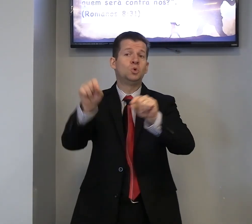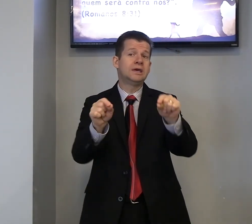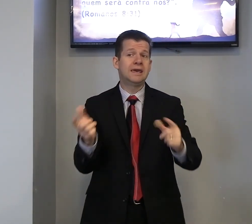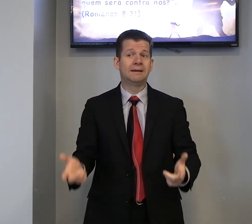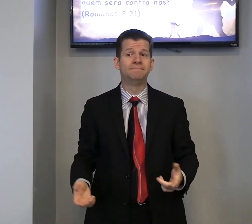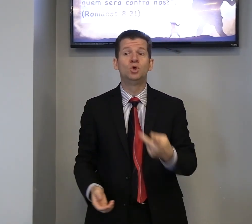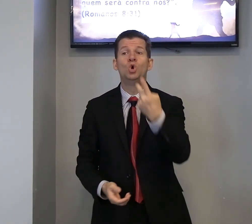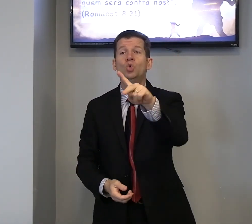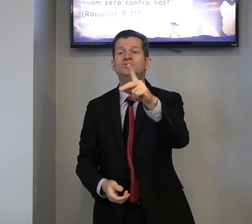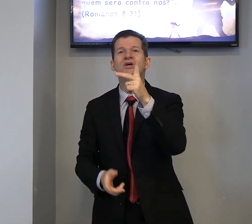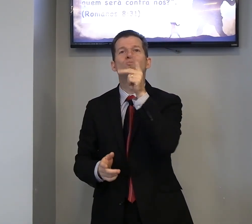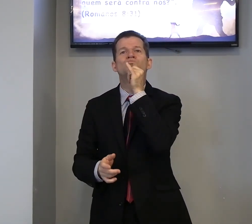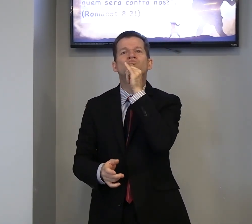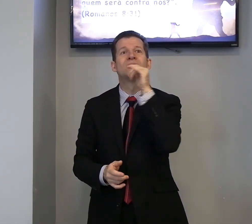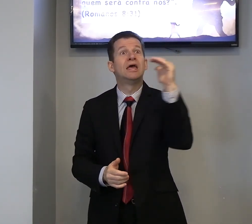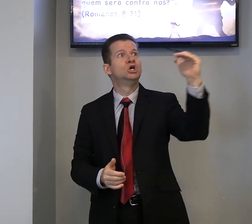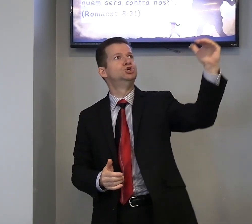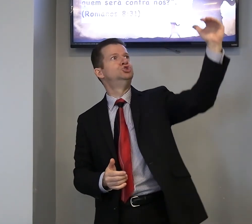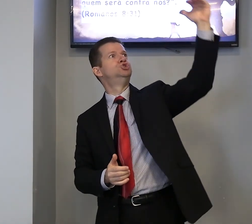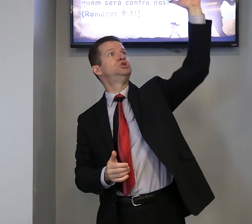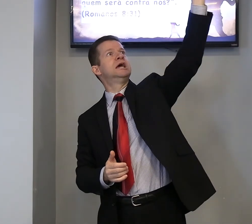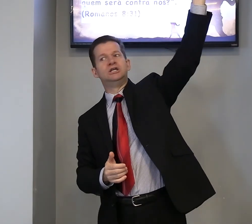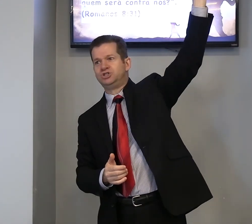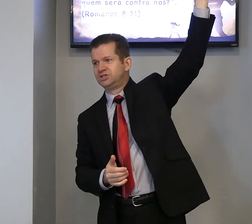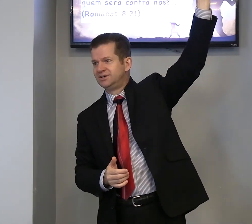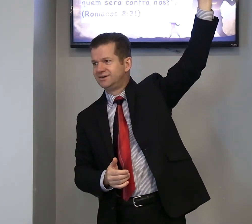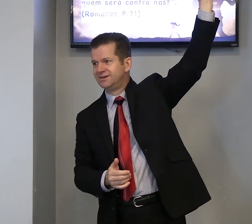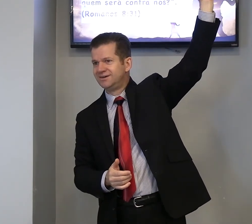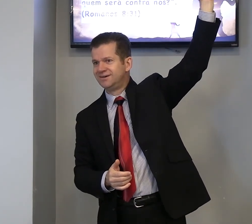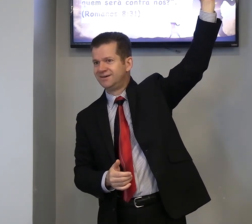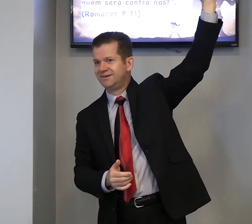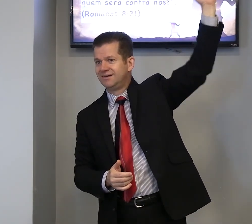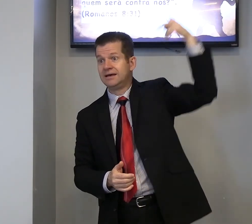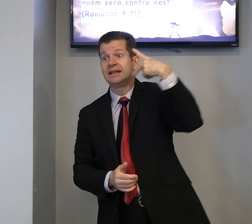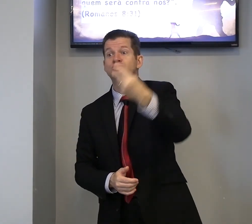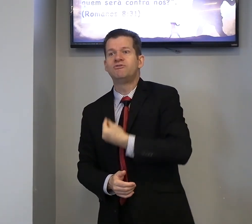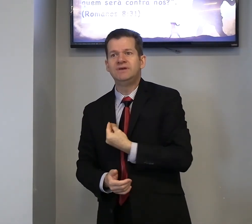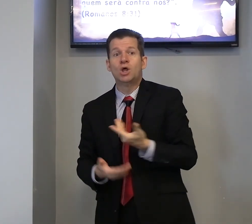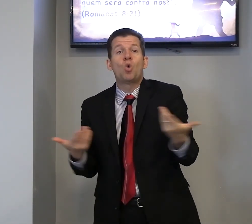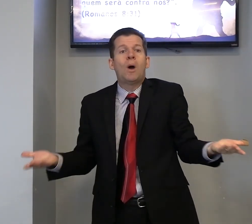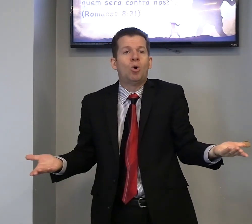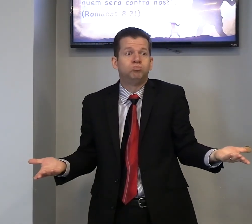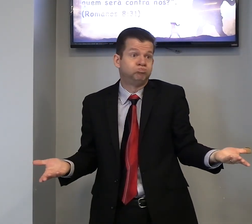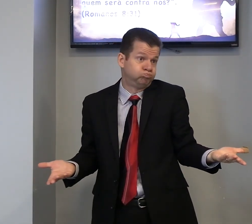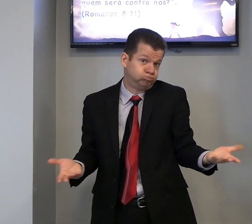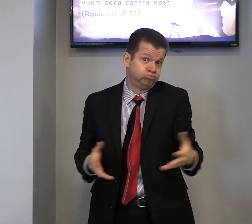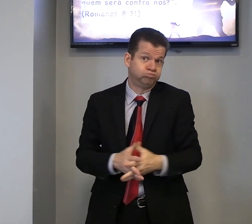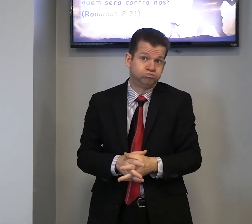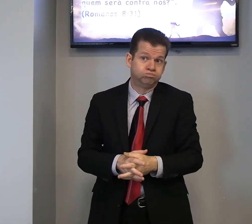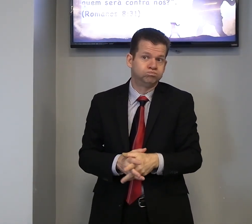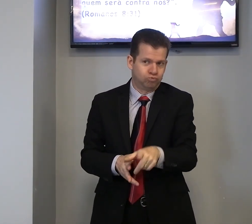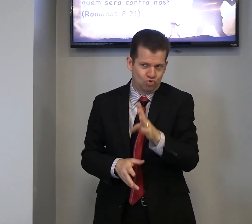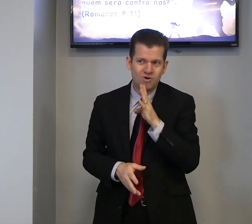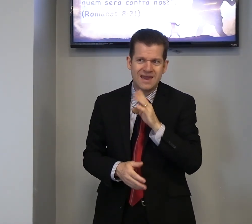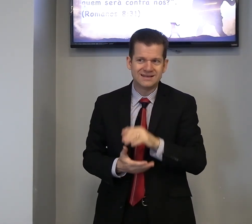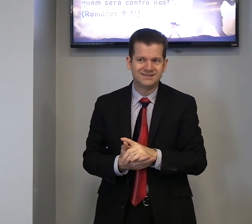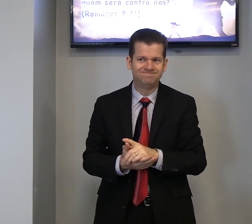o que que é? O seu, gigante, na sua vida, qual? conhece?